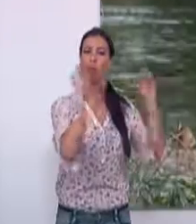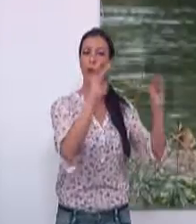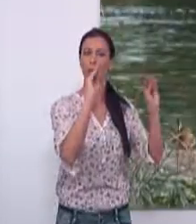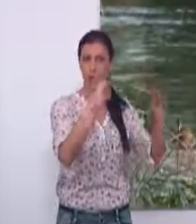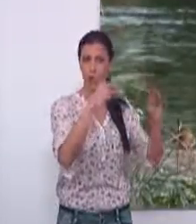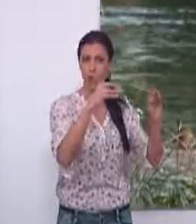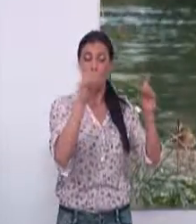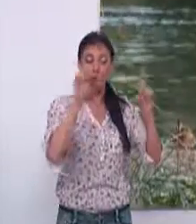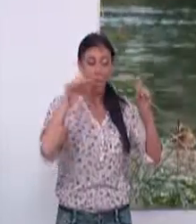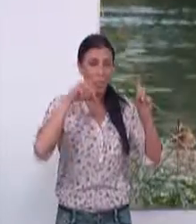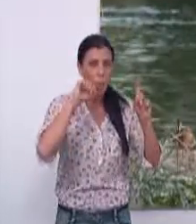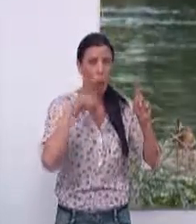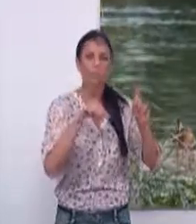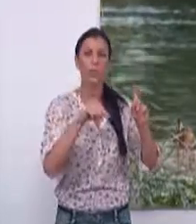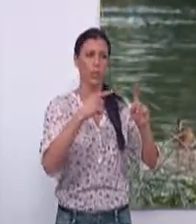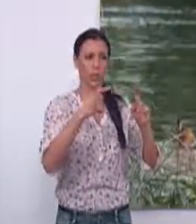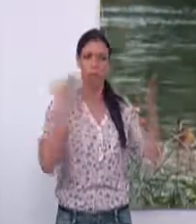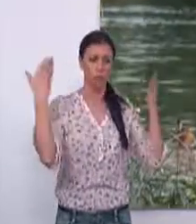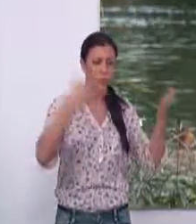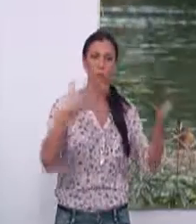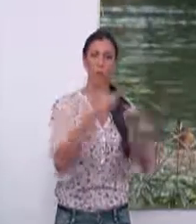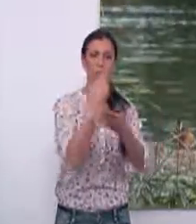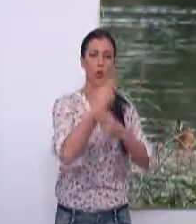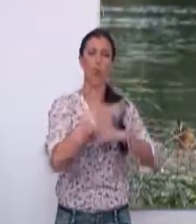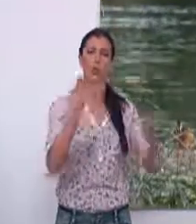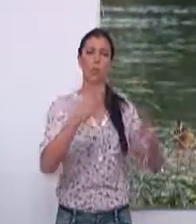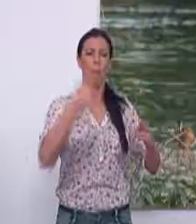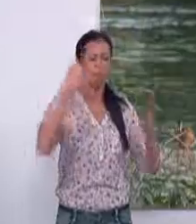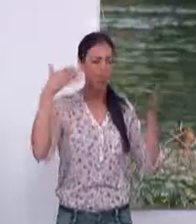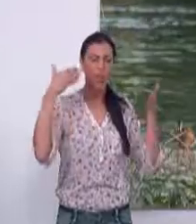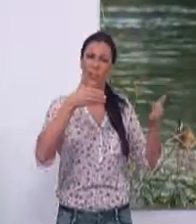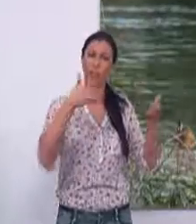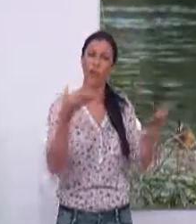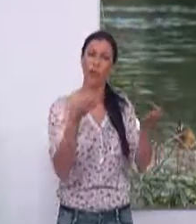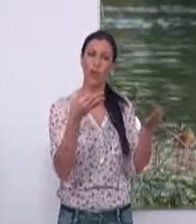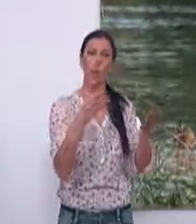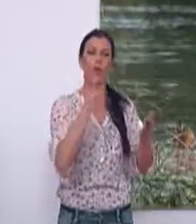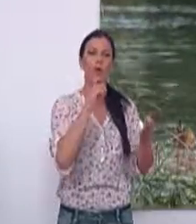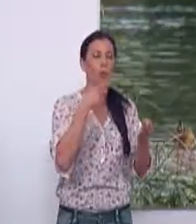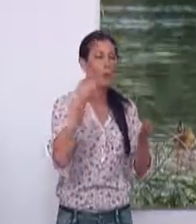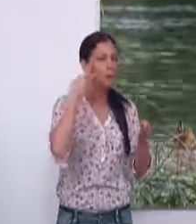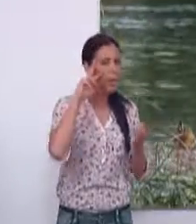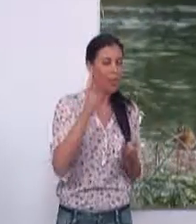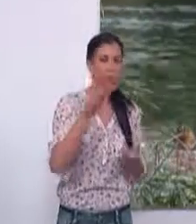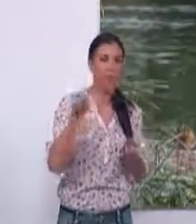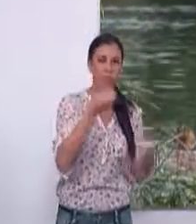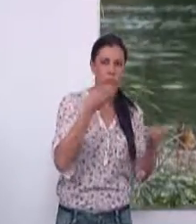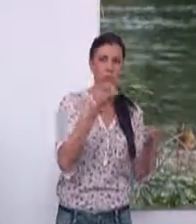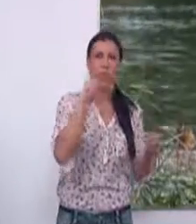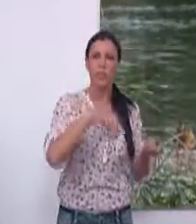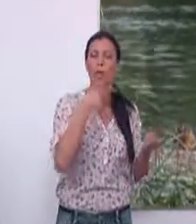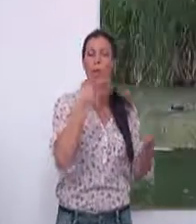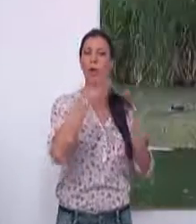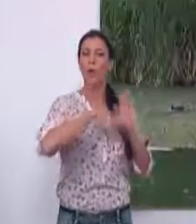Formación del Profesorado de Motril está dirigida a todos los públicos y se centrará en la revisión de experiencias de